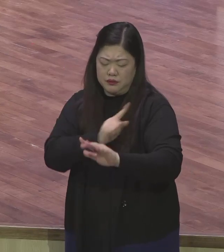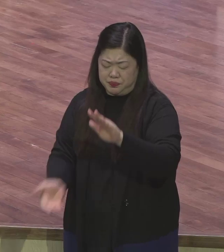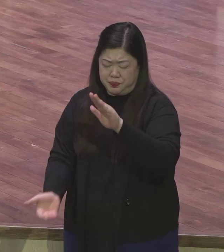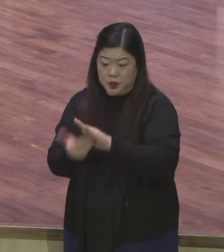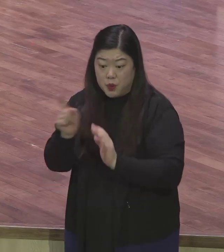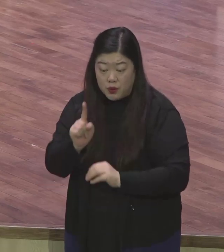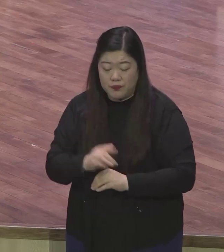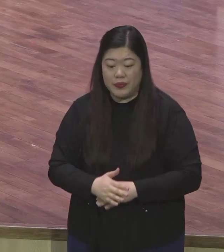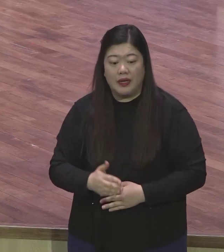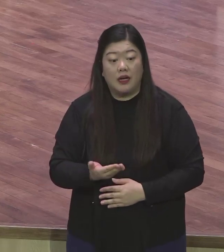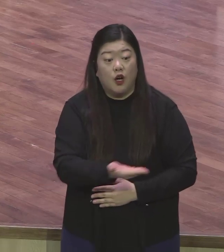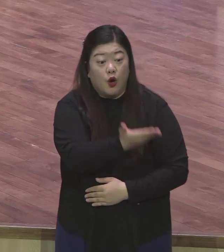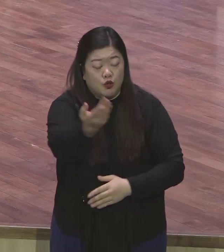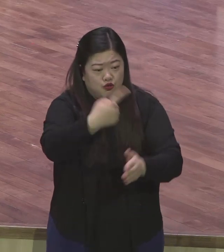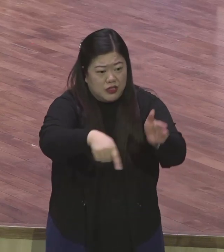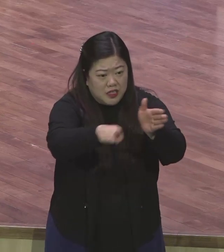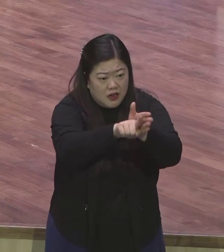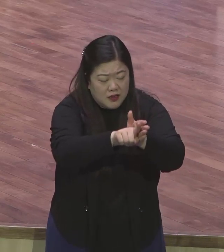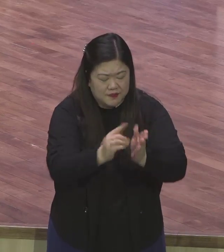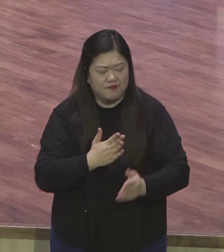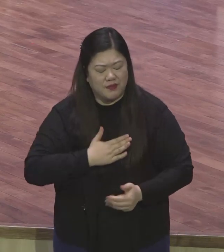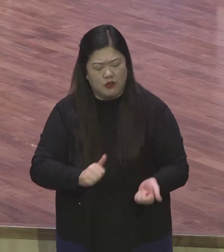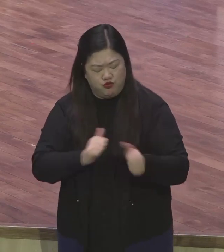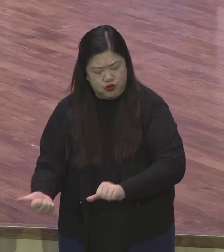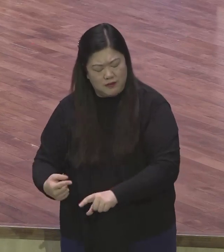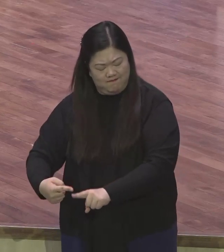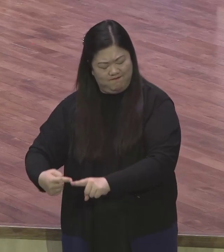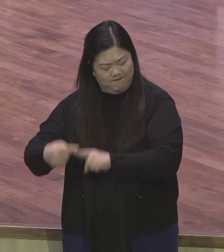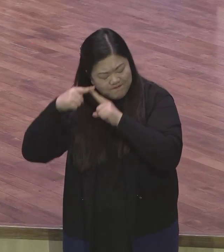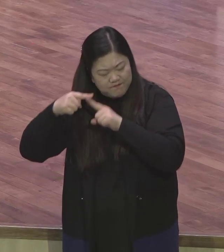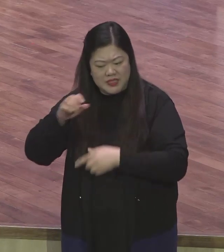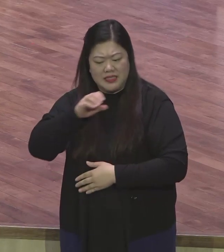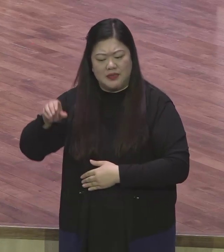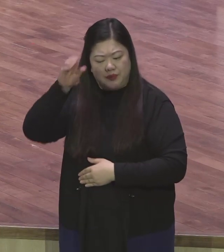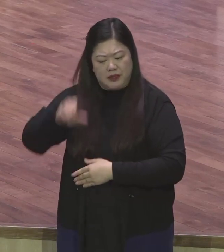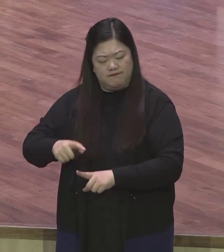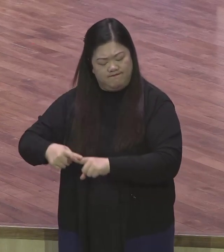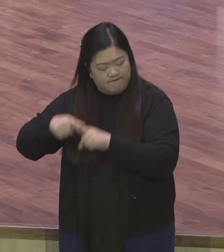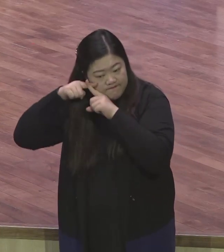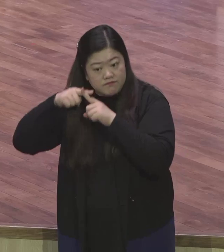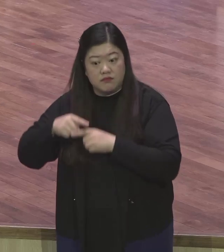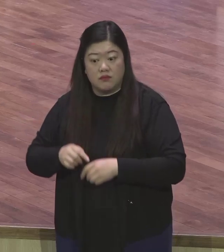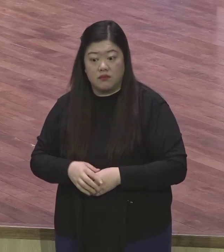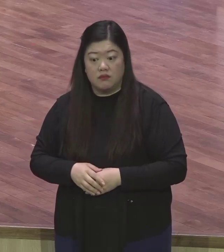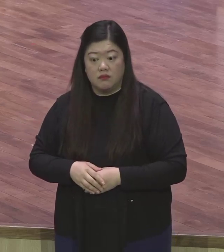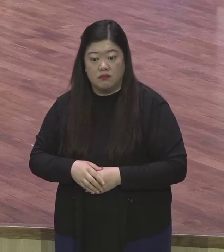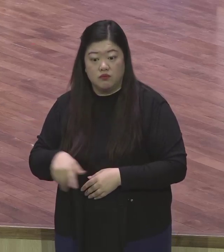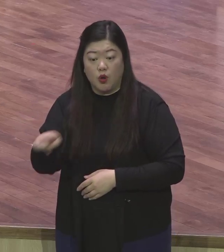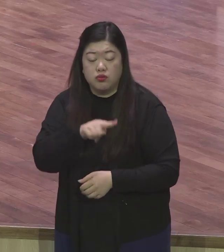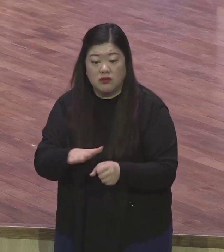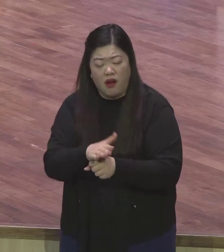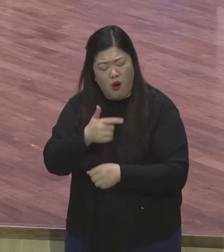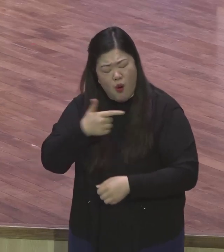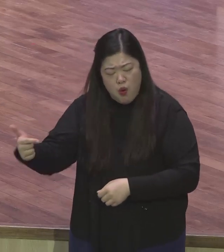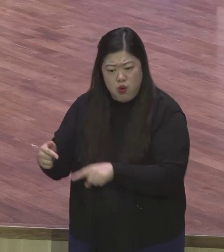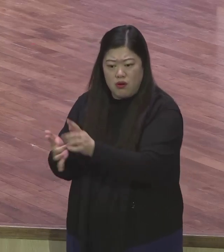목숨을 십자가에 내놓는 겁니다 십자가에 죽기까지 그럼 끝난 거 아니에요 더 이상 성길 게 자기